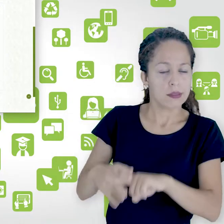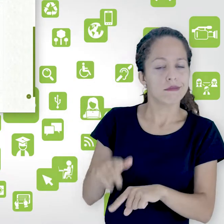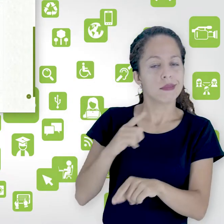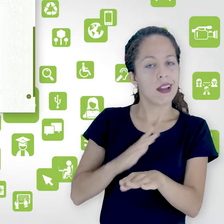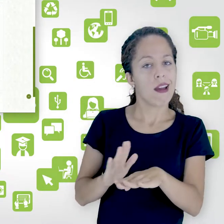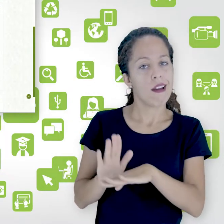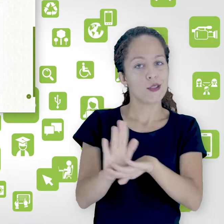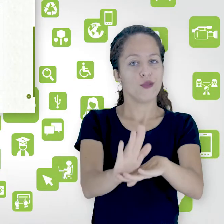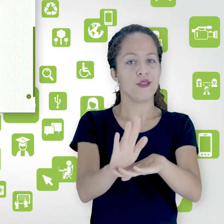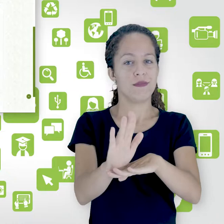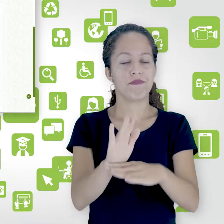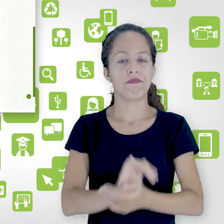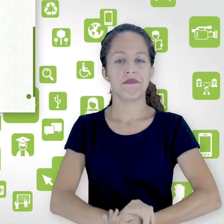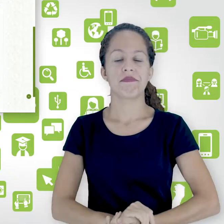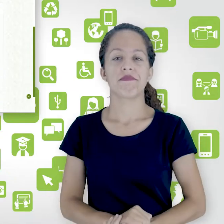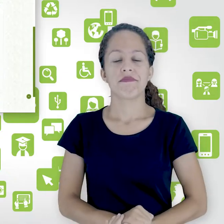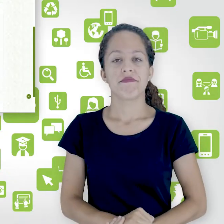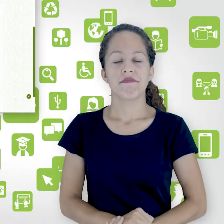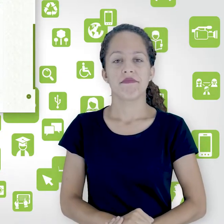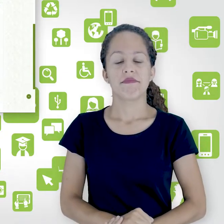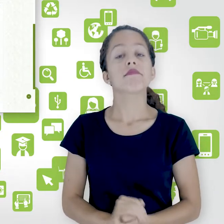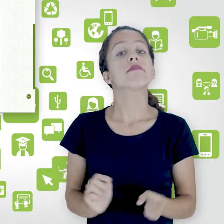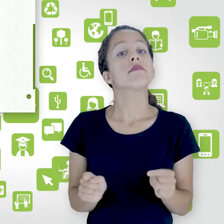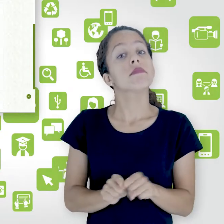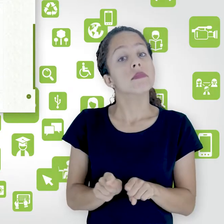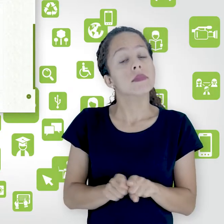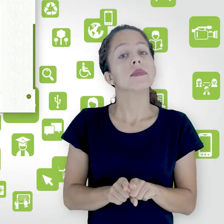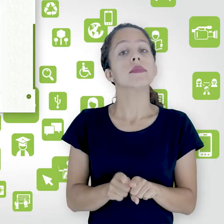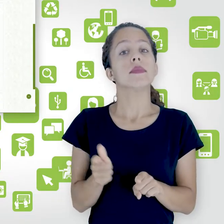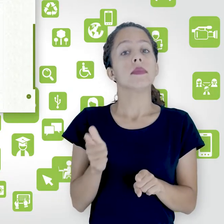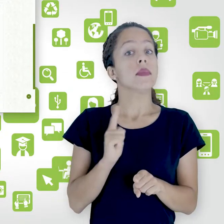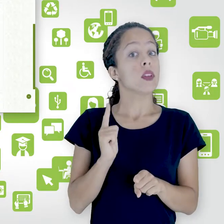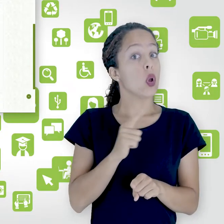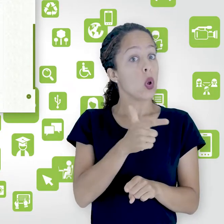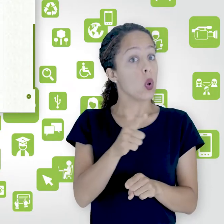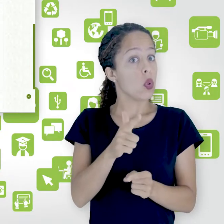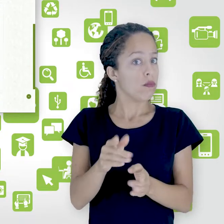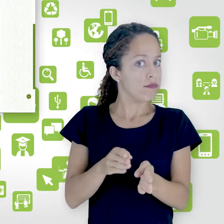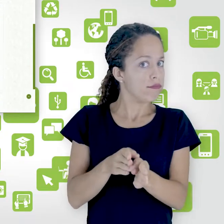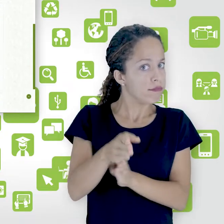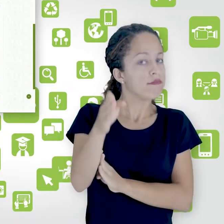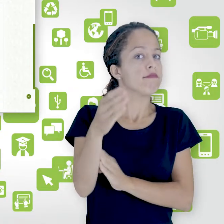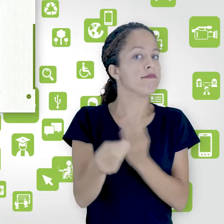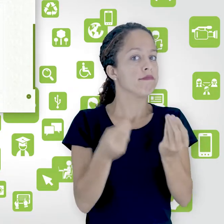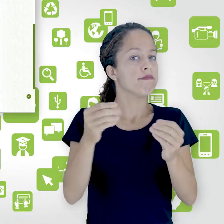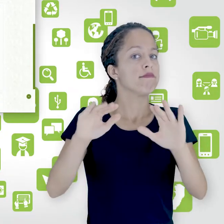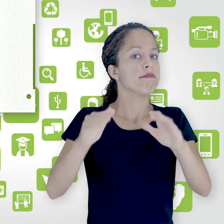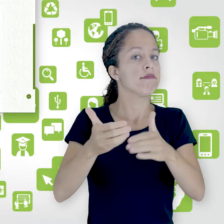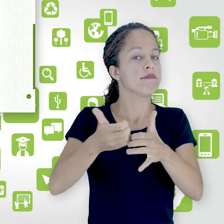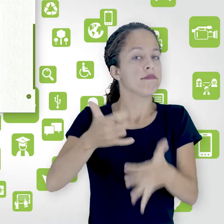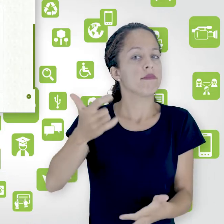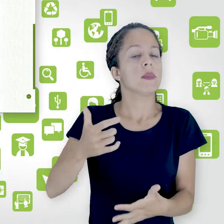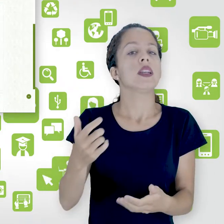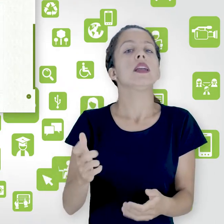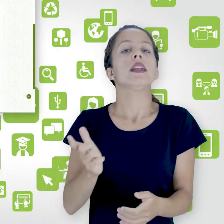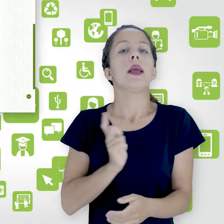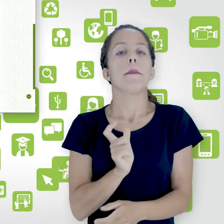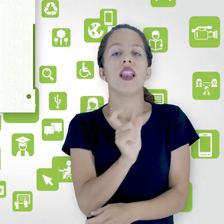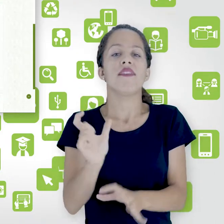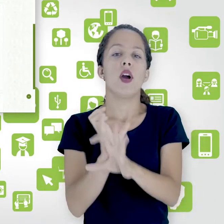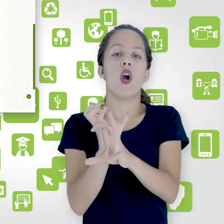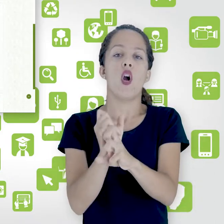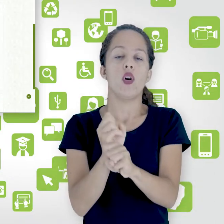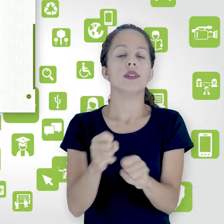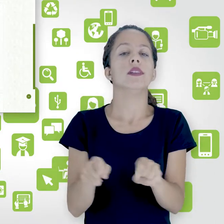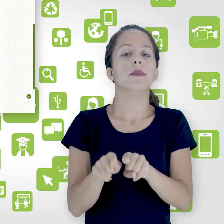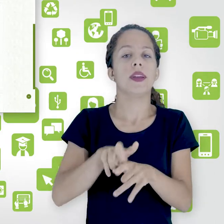é outras coisas de configuração de fórum são os contadores de palavras e anexos então